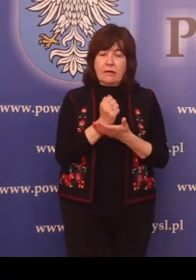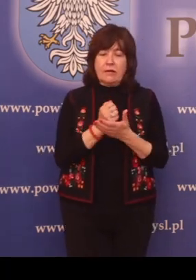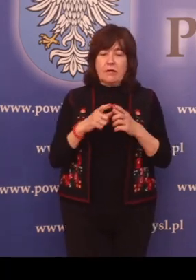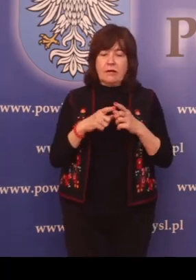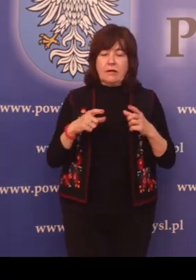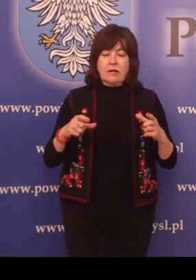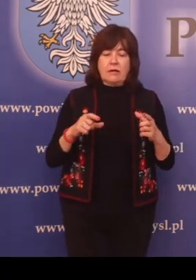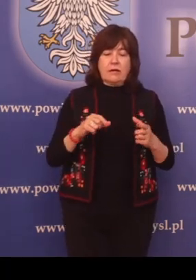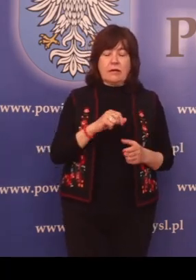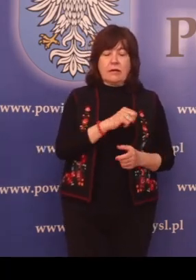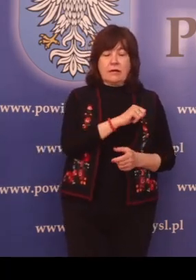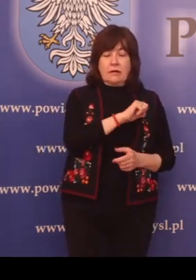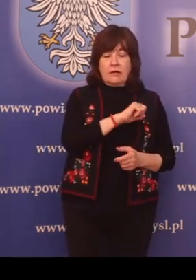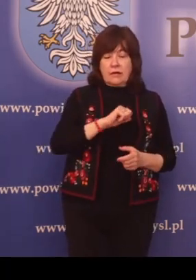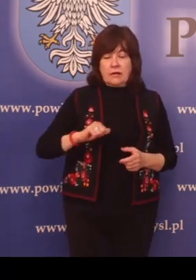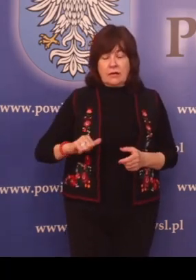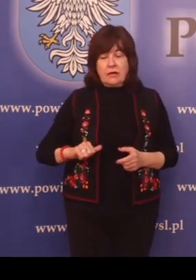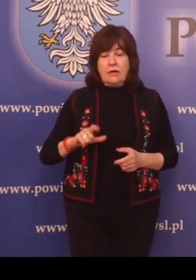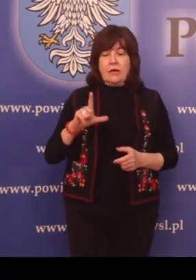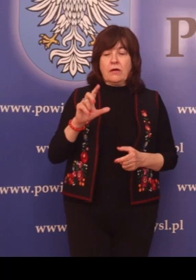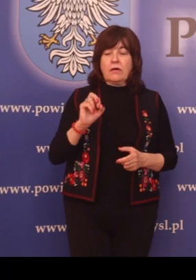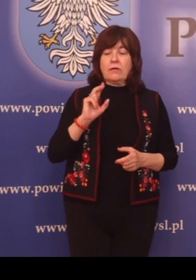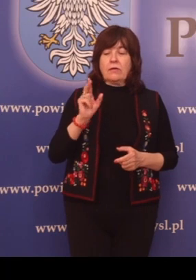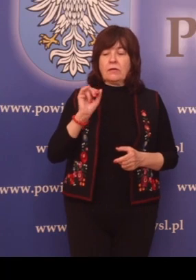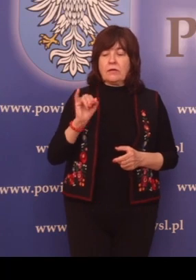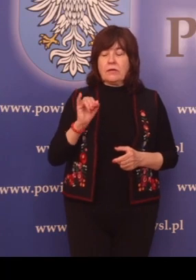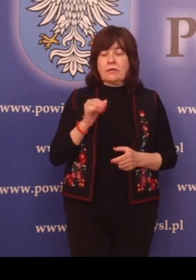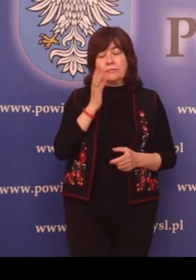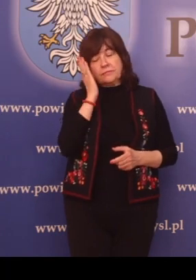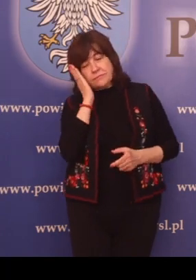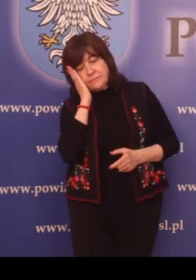samodzielności lokali mieszkalnych i użytkowych.